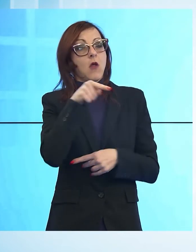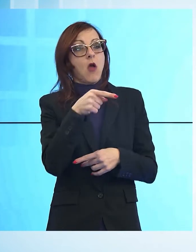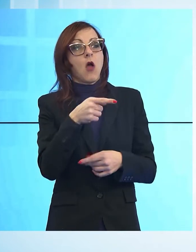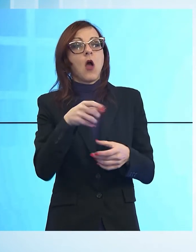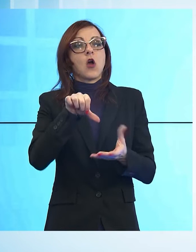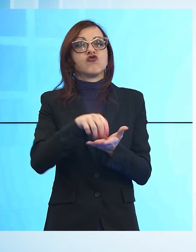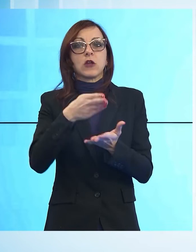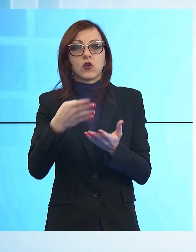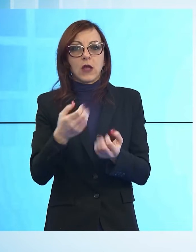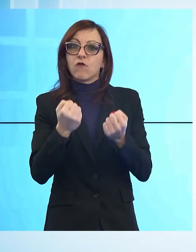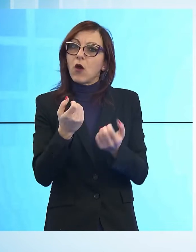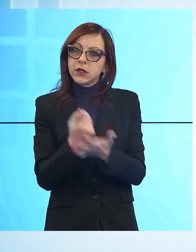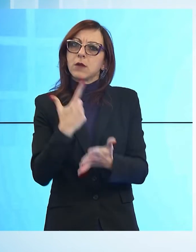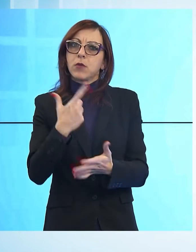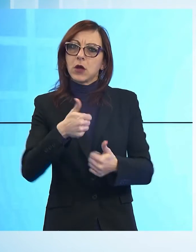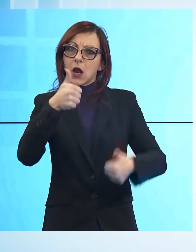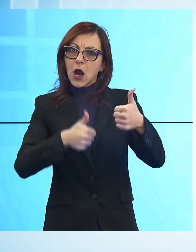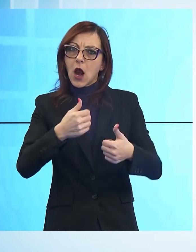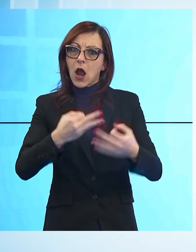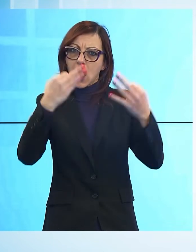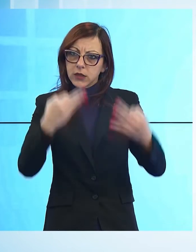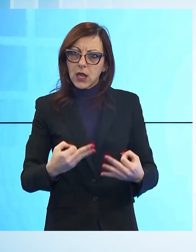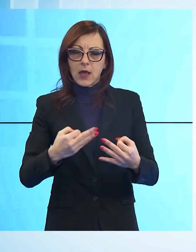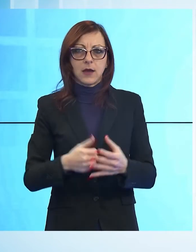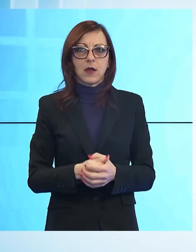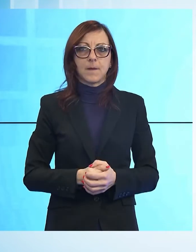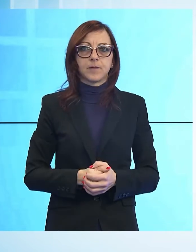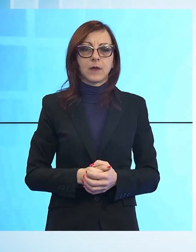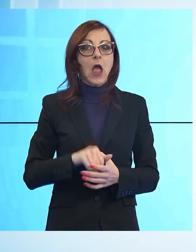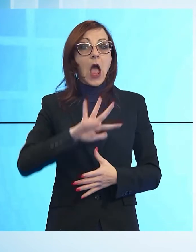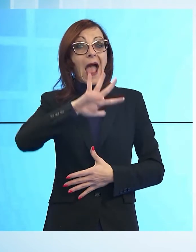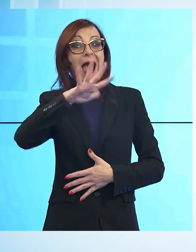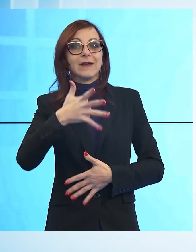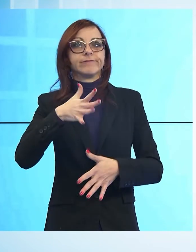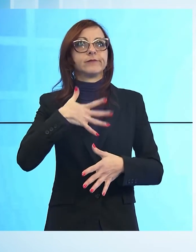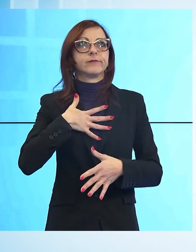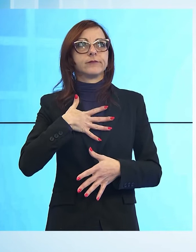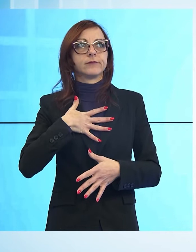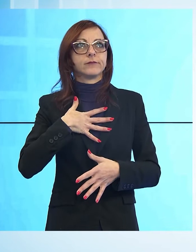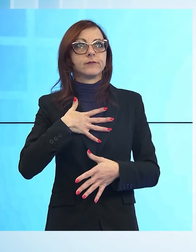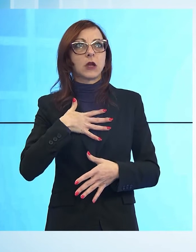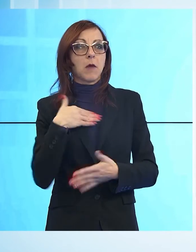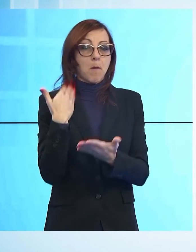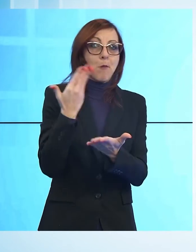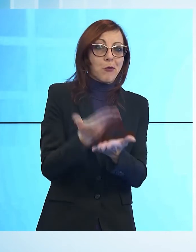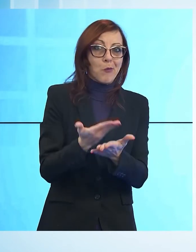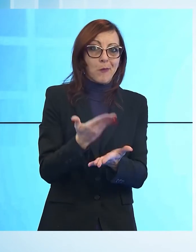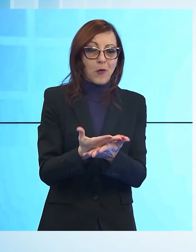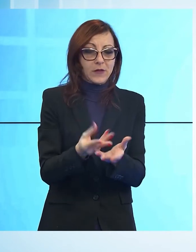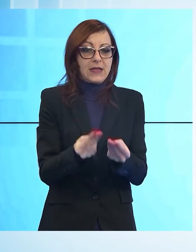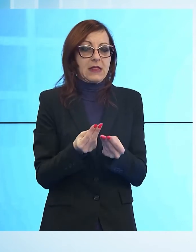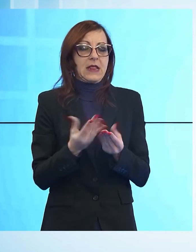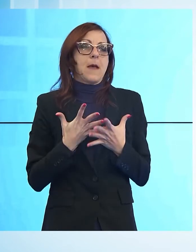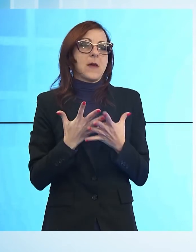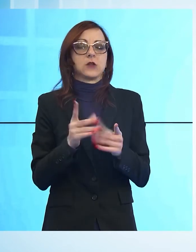competizione seria e difficile che noi avremo davanti. Altre ipotesi sinceramente non mi appassionano, non le